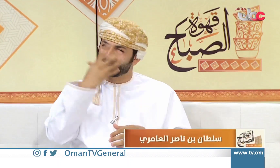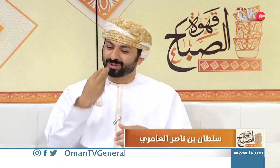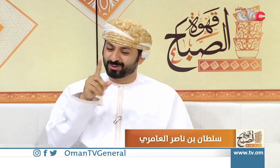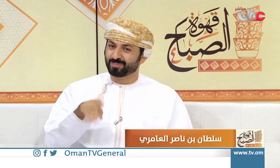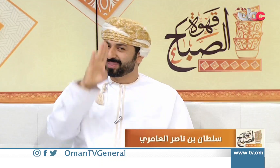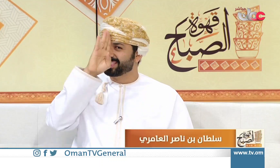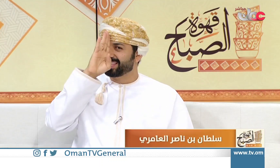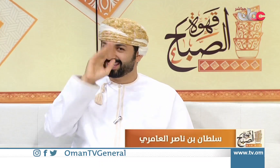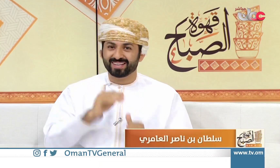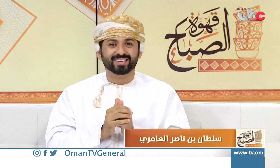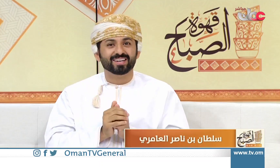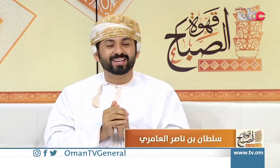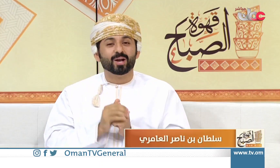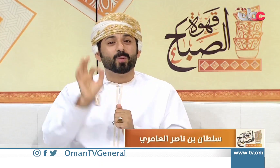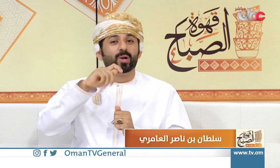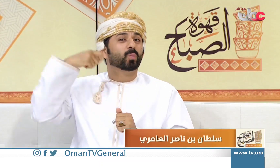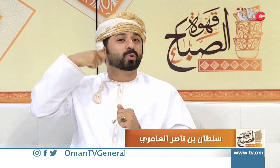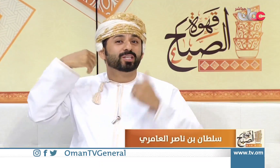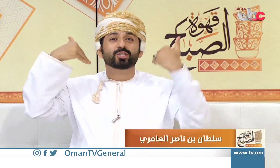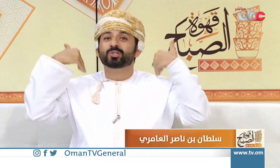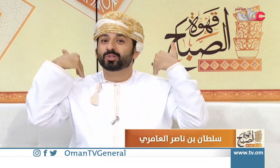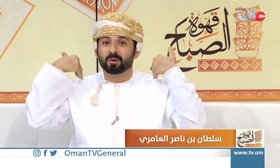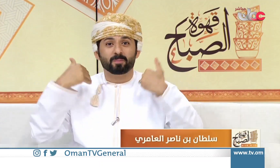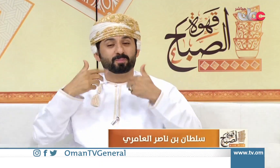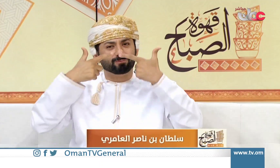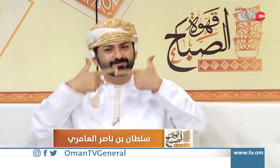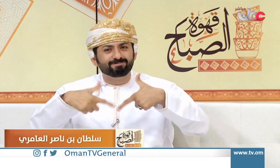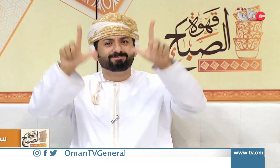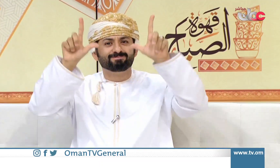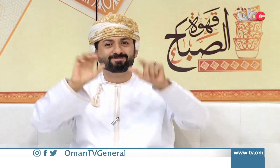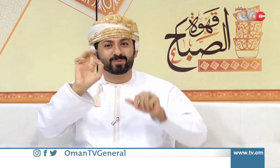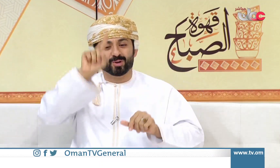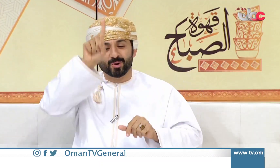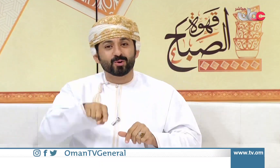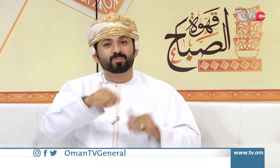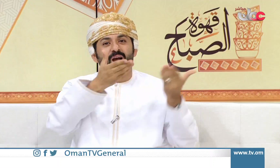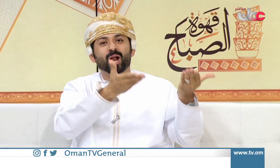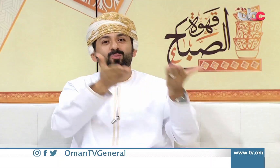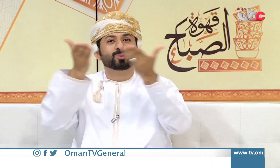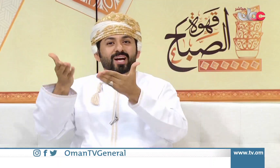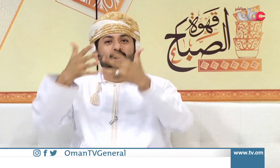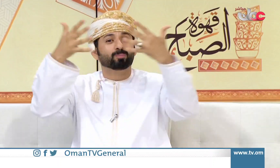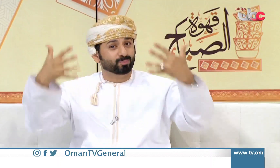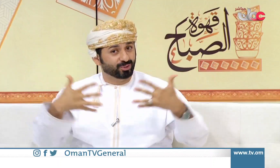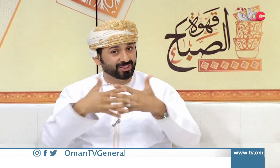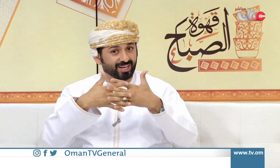أنه كل شخص يهتم بهذا اليوم طبعاً اليوم الاثنين رح يكون فيه نشاط رياضي من قبل